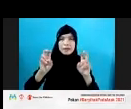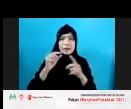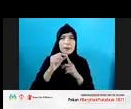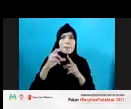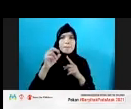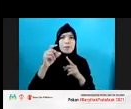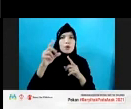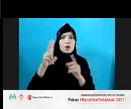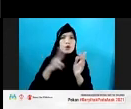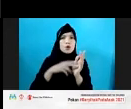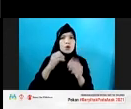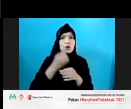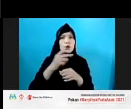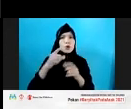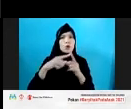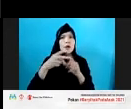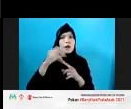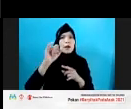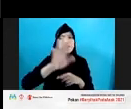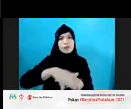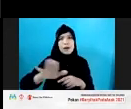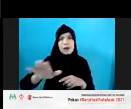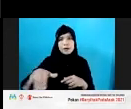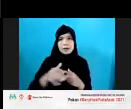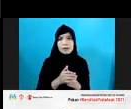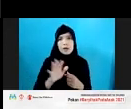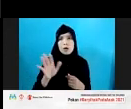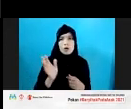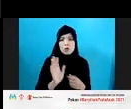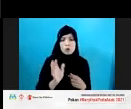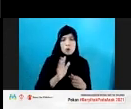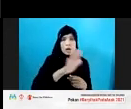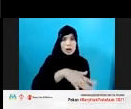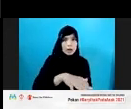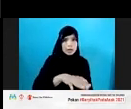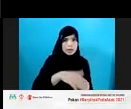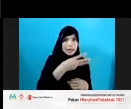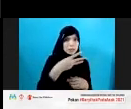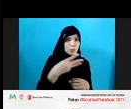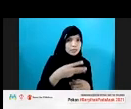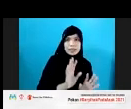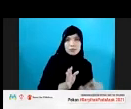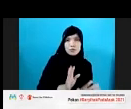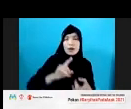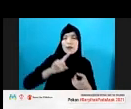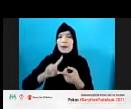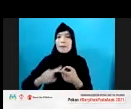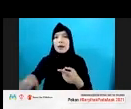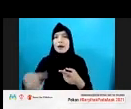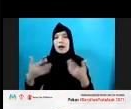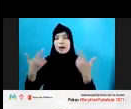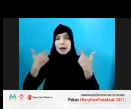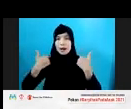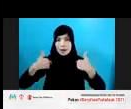anak. Jadi bukan anak yang dieksploitasi, tapi gambar, video, karikatur, atau animasi yang menyerupai anak. Itu yang